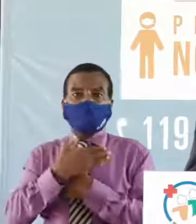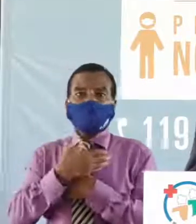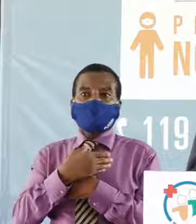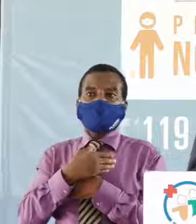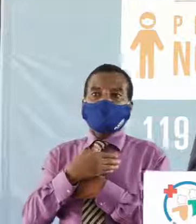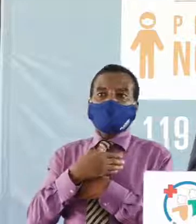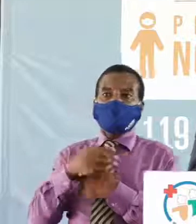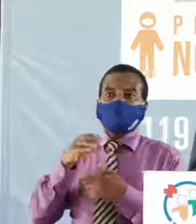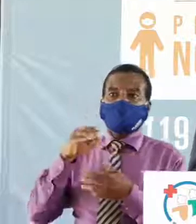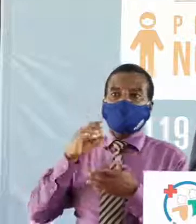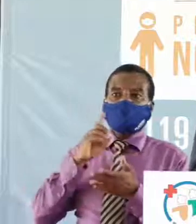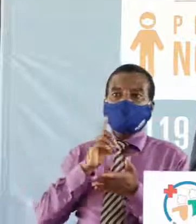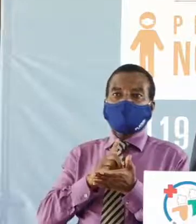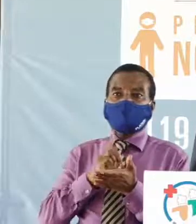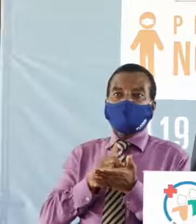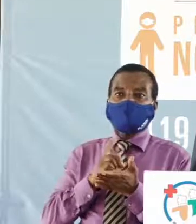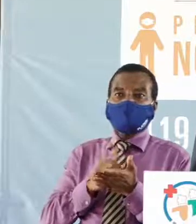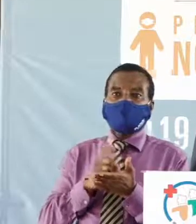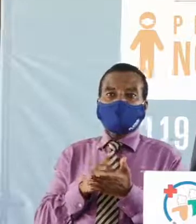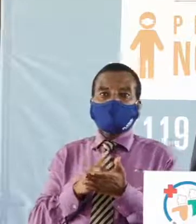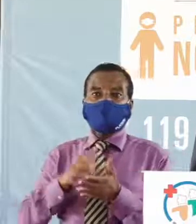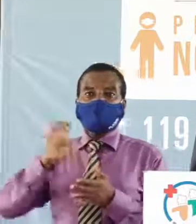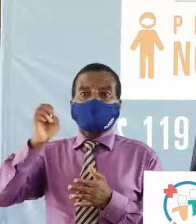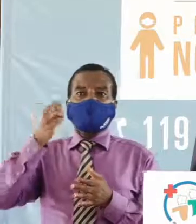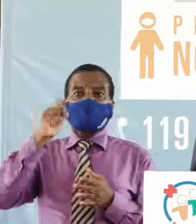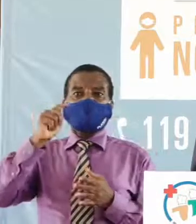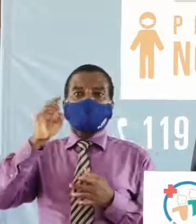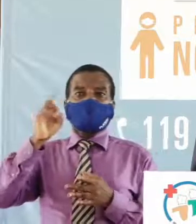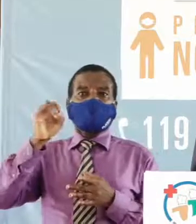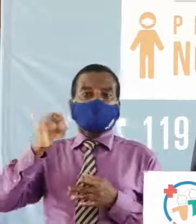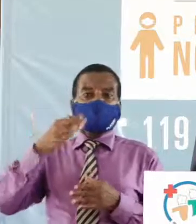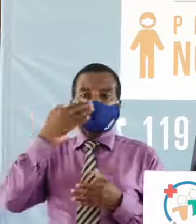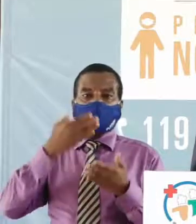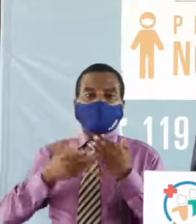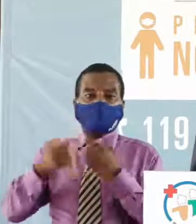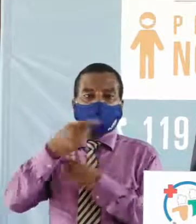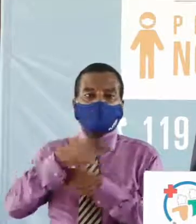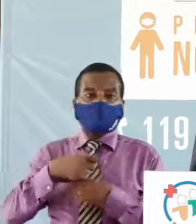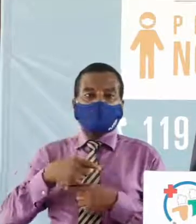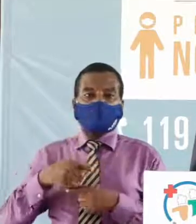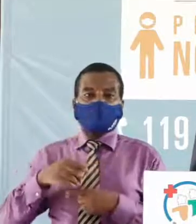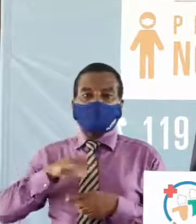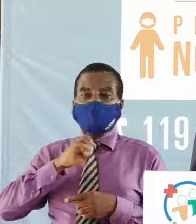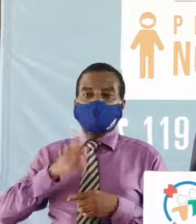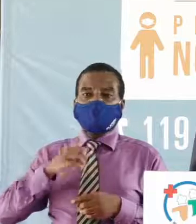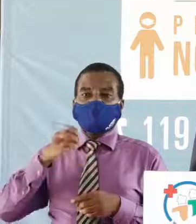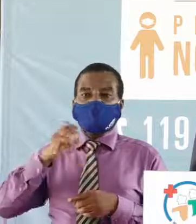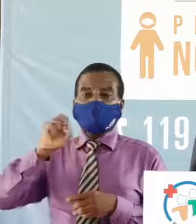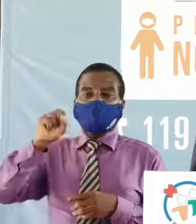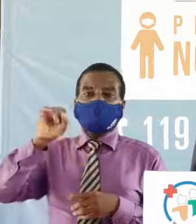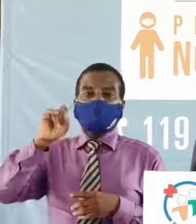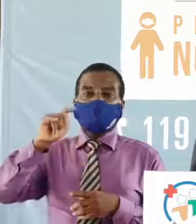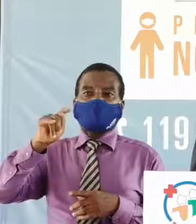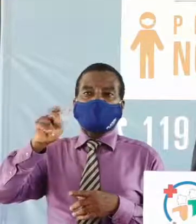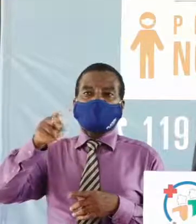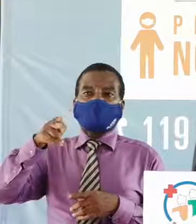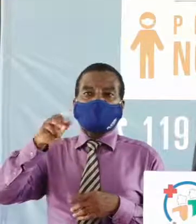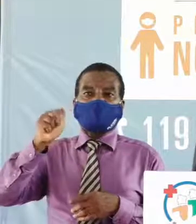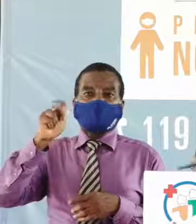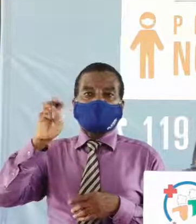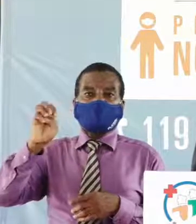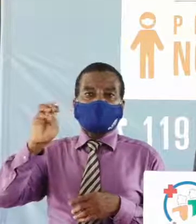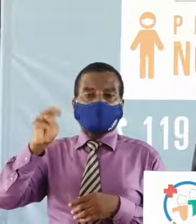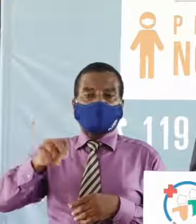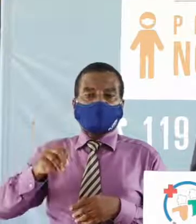docteur Edith bonjour mon commissaire je suis Stéphane Betti de l'agence de presse